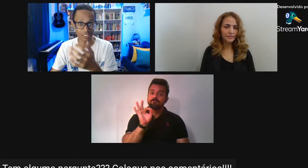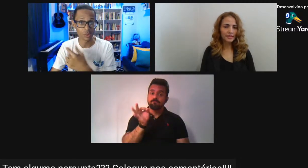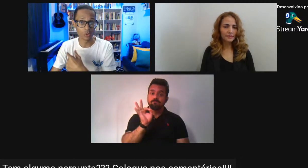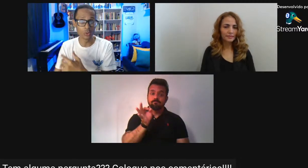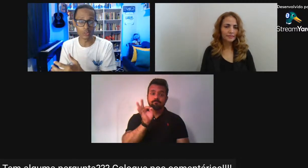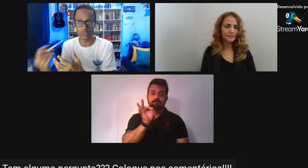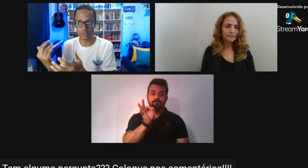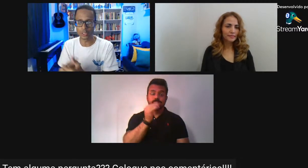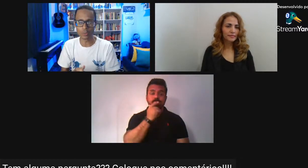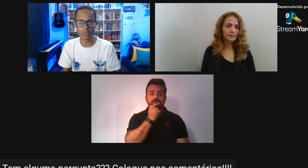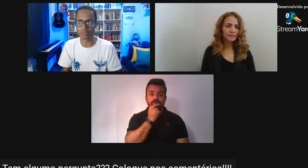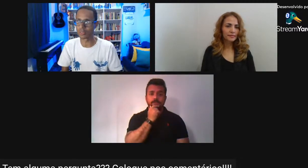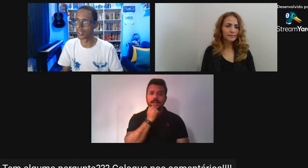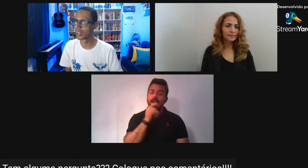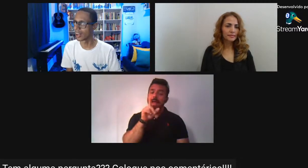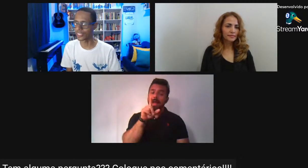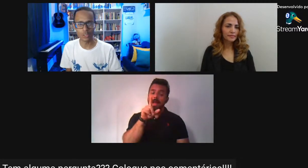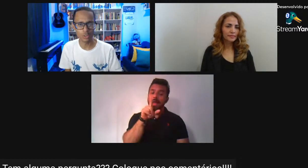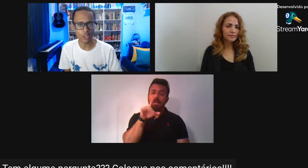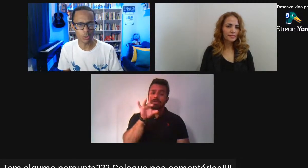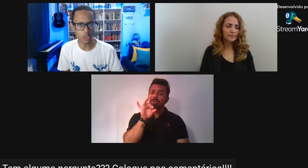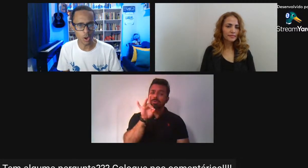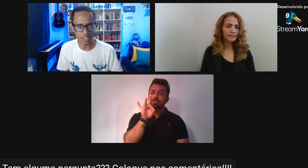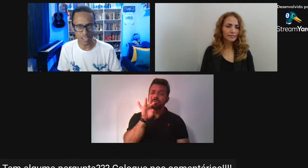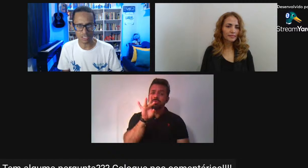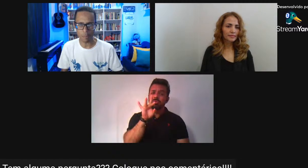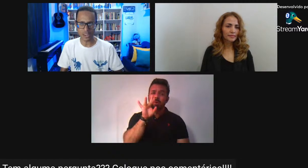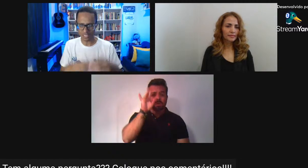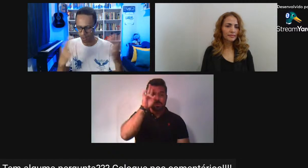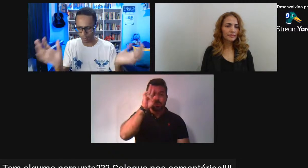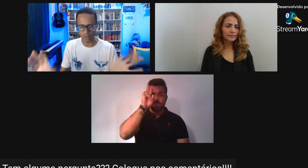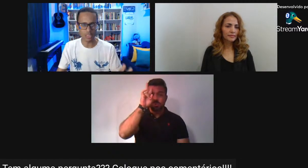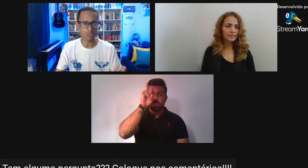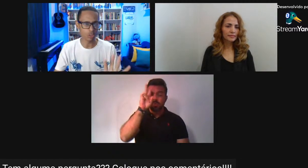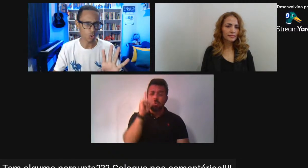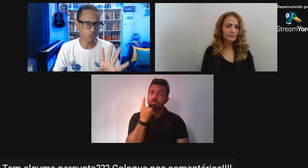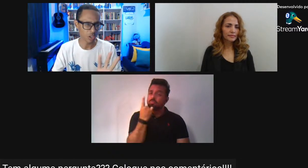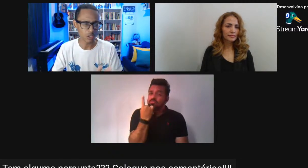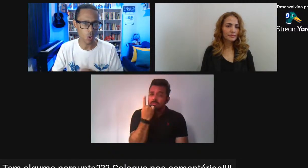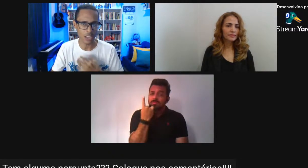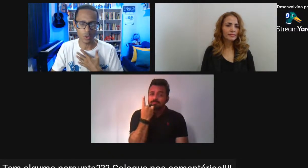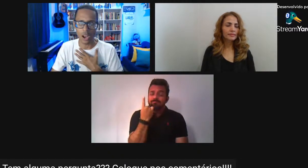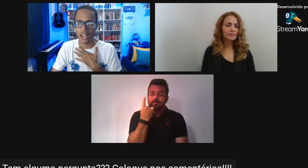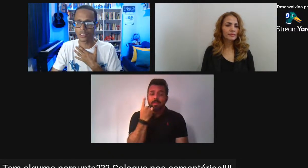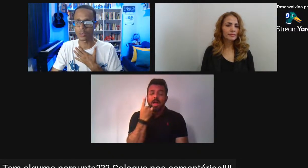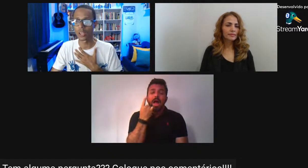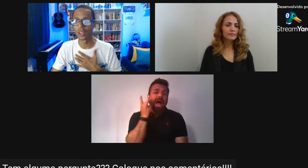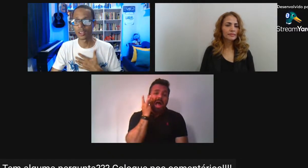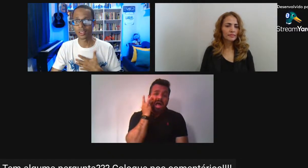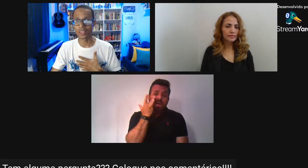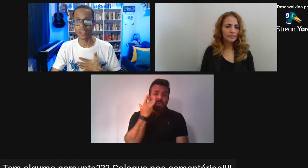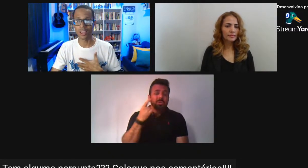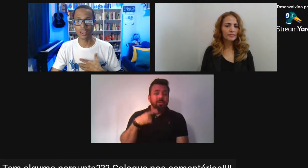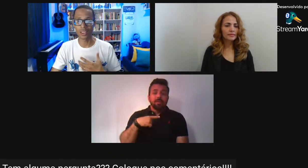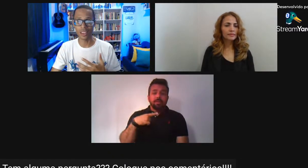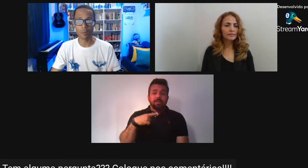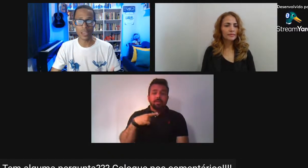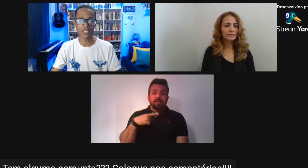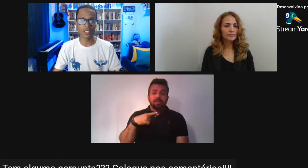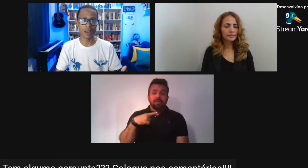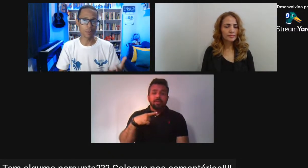dos Nos últimos Acho que nos últimos Dois anos Apareceram pelo menos Uns três Quatro casos Que